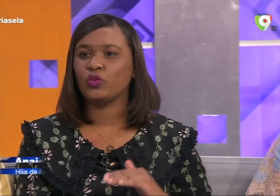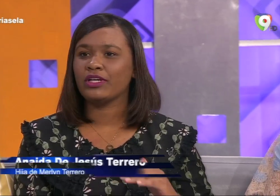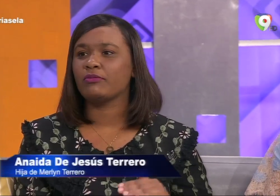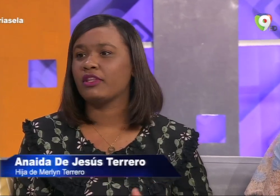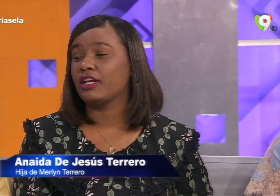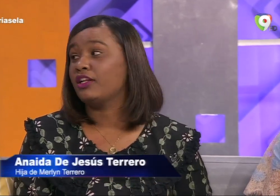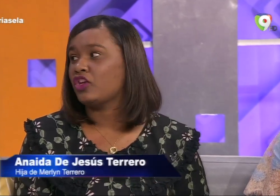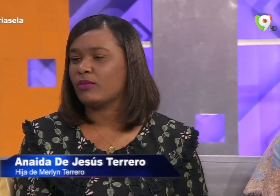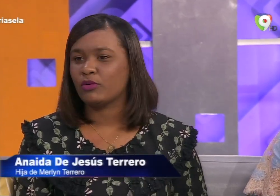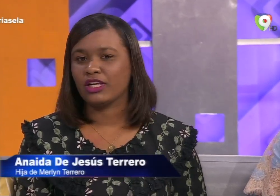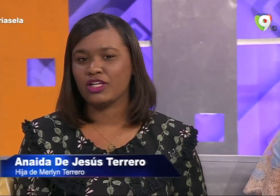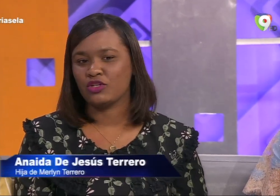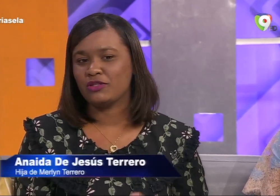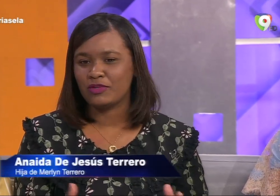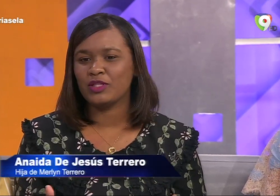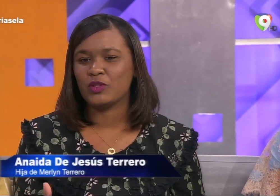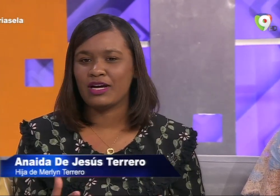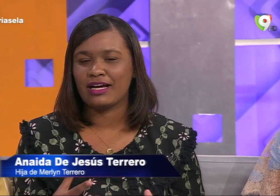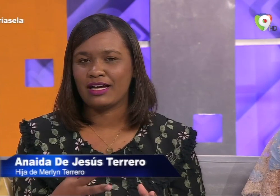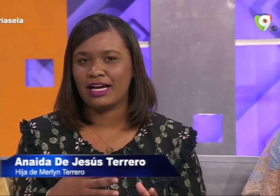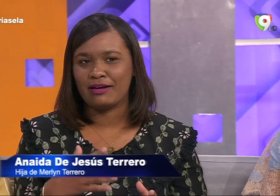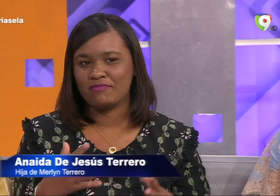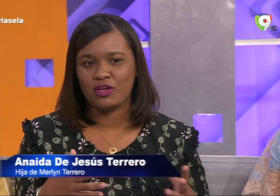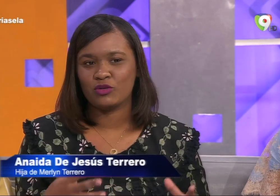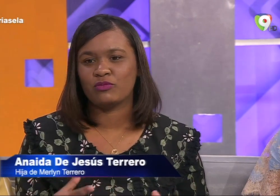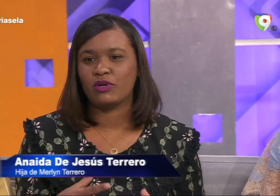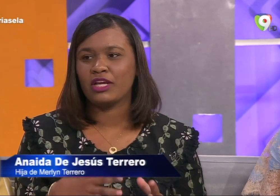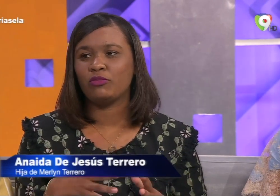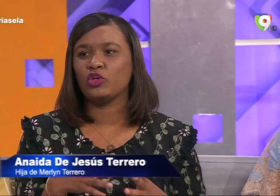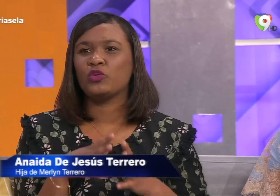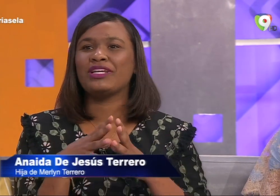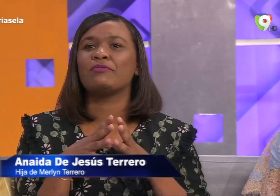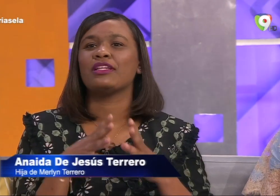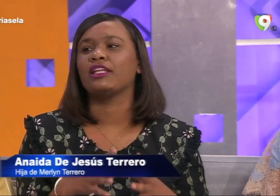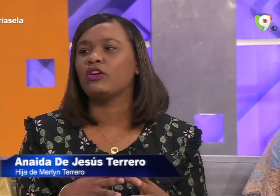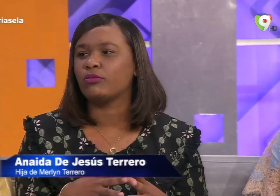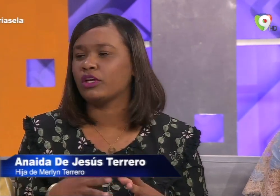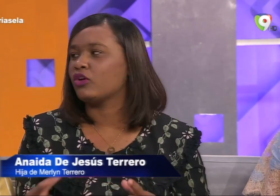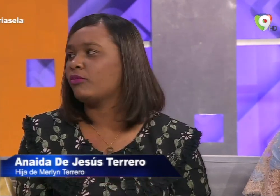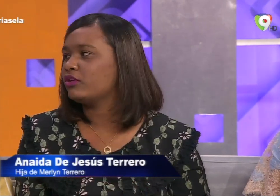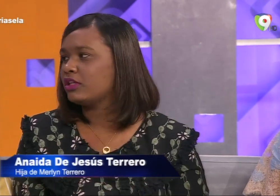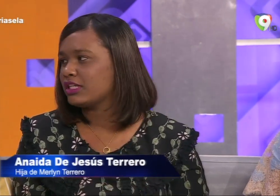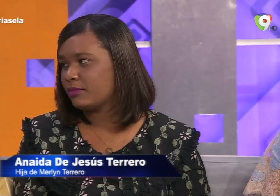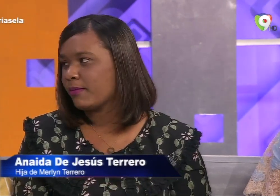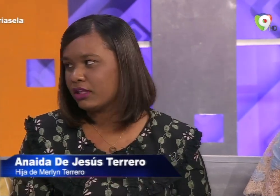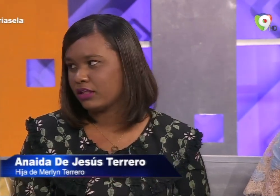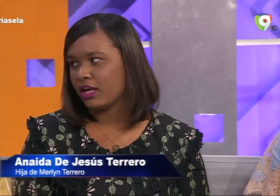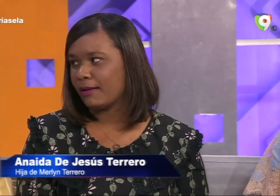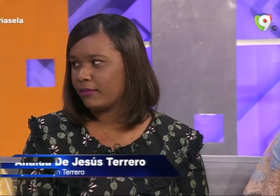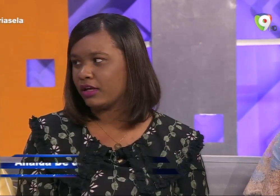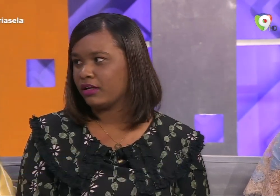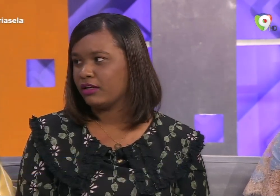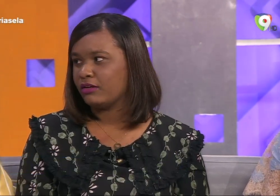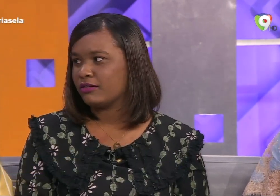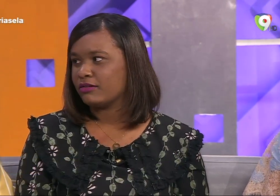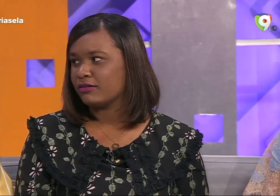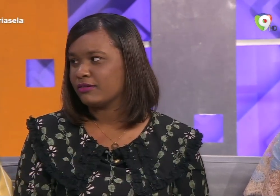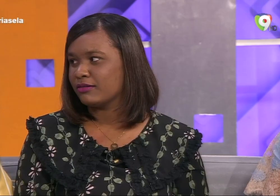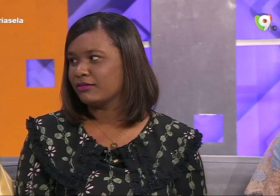tuve que aprender el idioma porque yo siempre digo a amigos por ejemplo yo tuve que aprenderlo porque como yo le decía mi mamá que tenía hambre pero eso